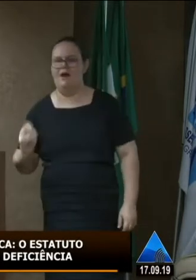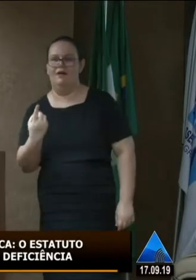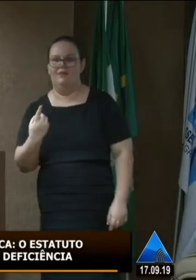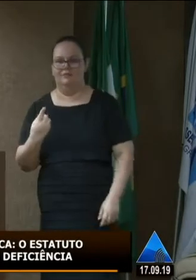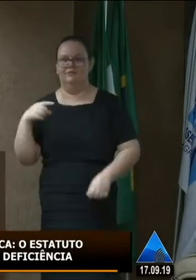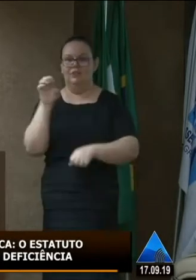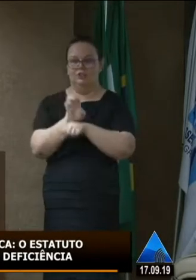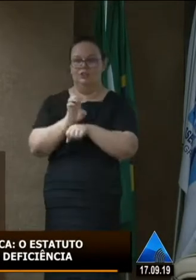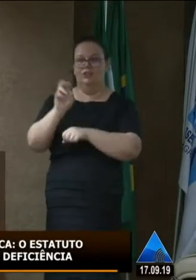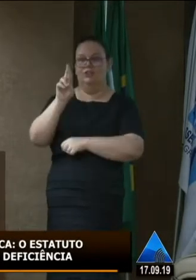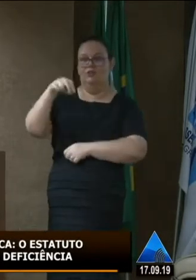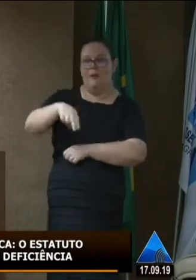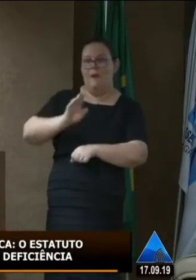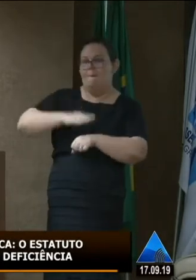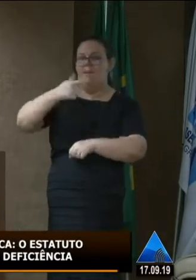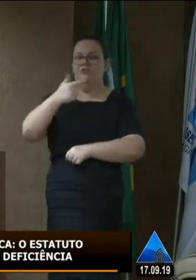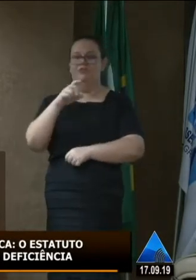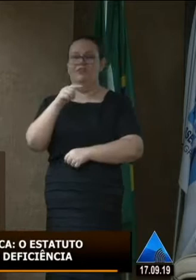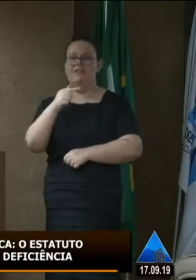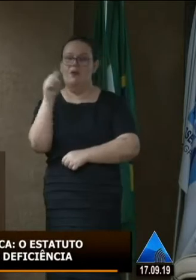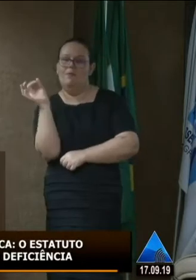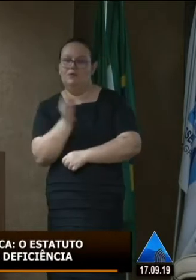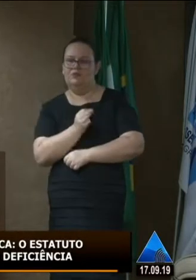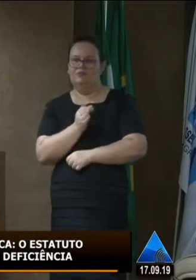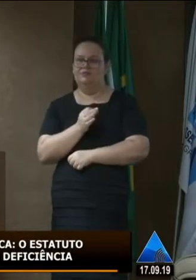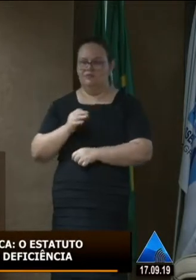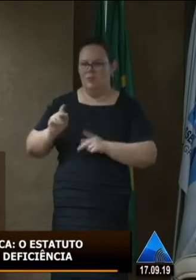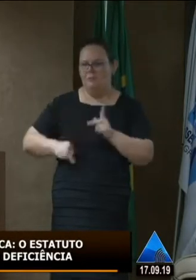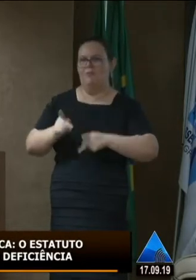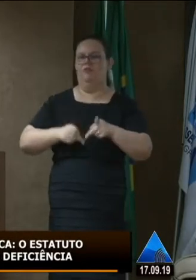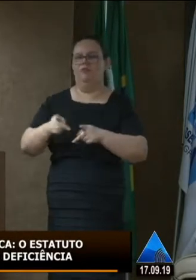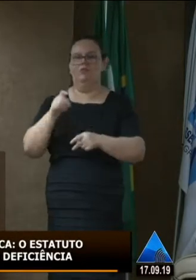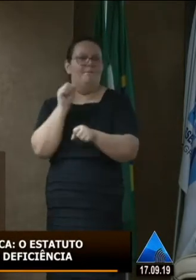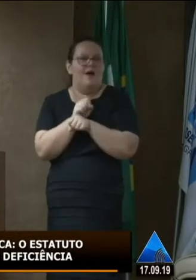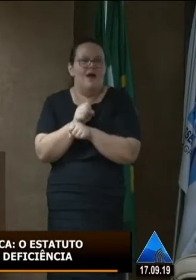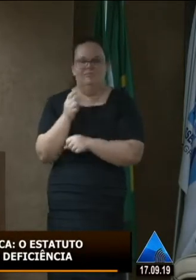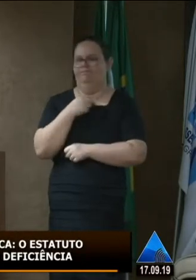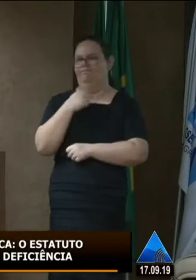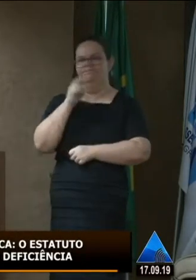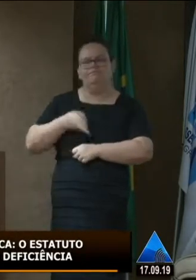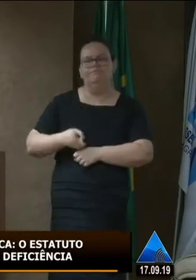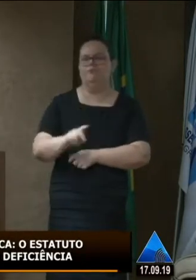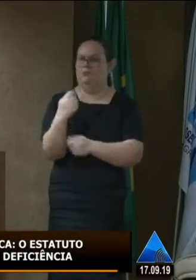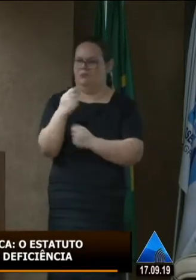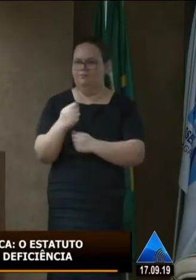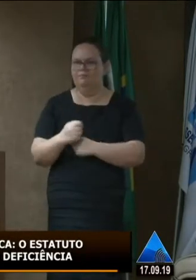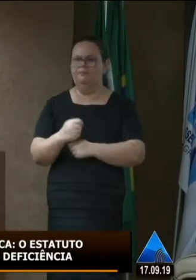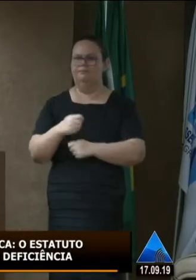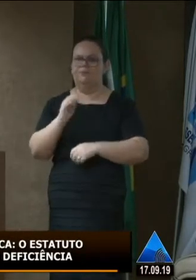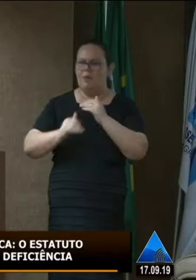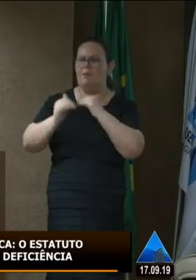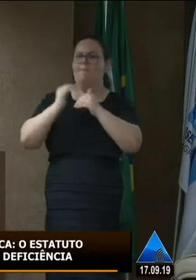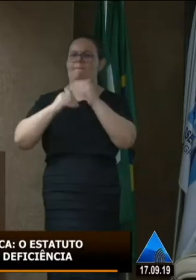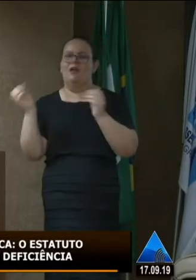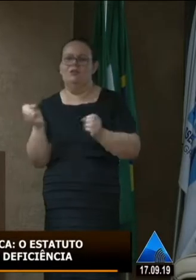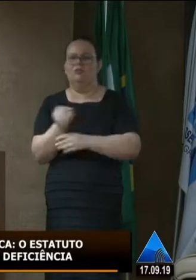estado do Rio Grande do Norte somos mais de 27% de nossa população não podemos parar temos que continuar vamos construir uma